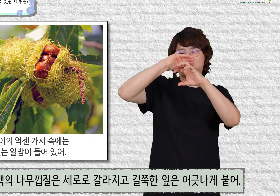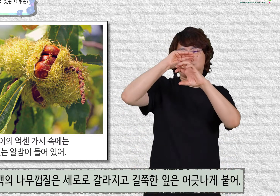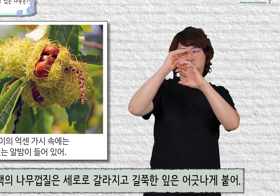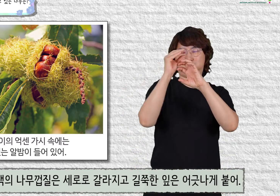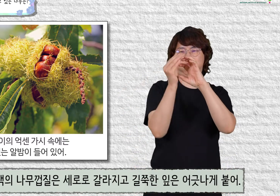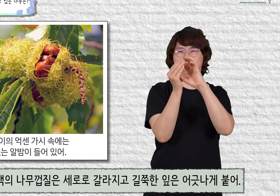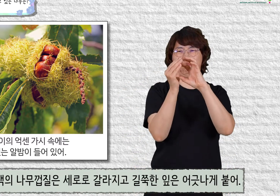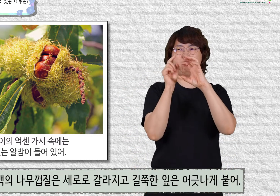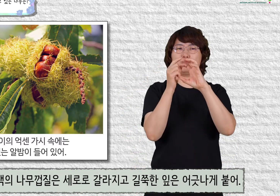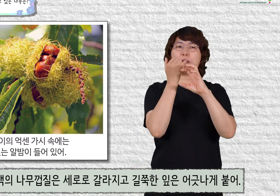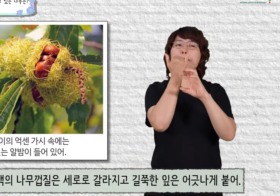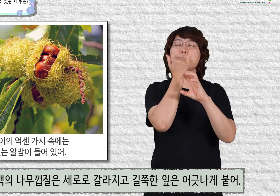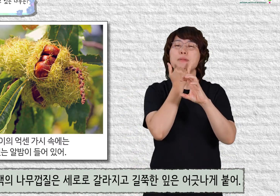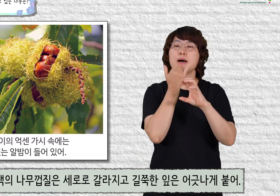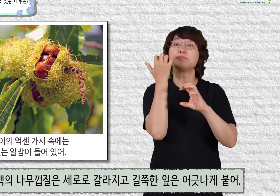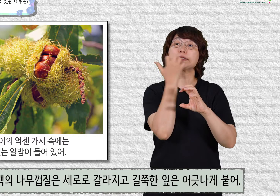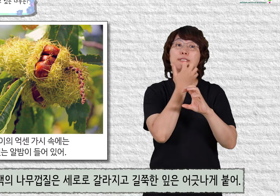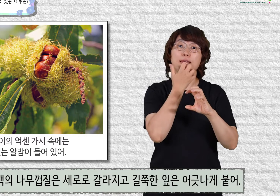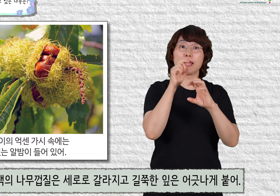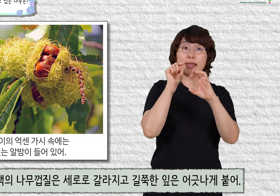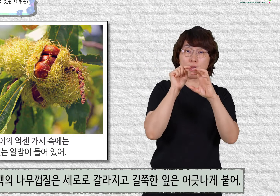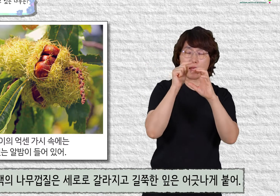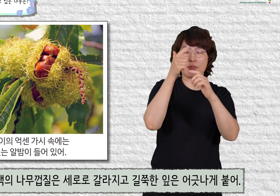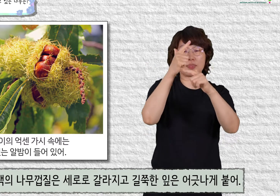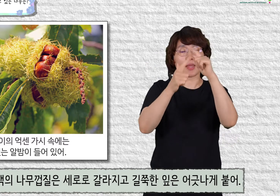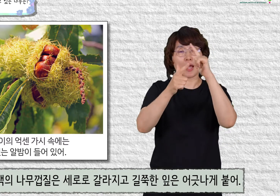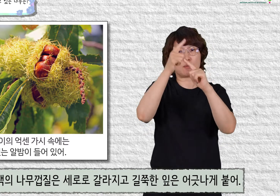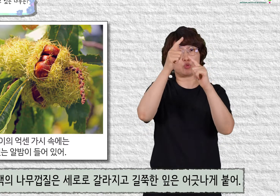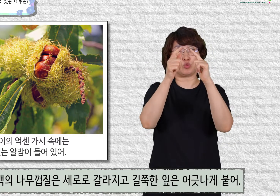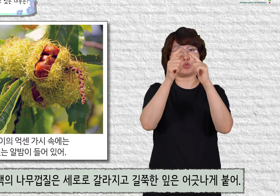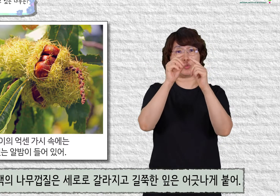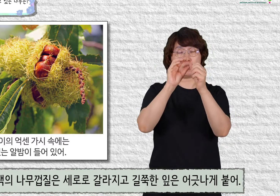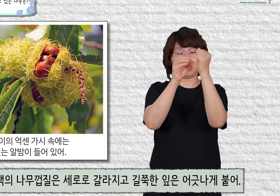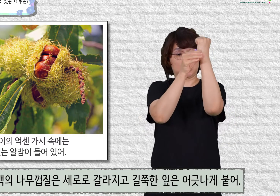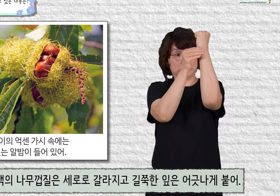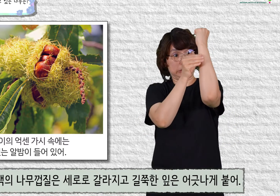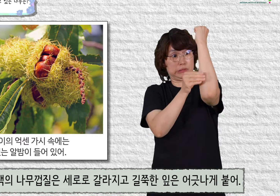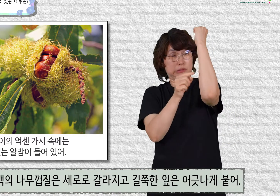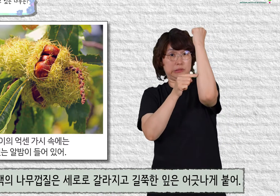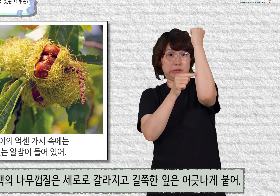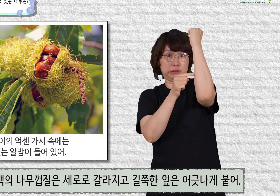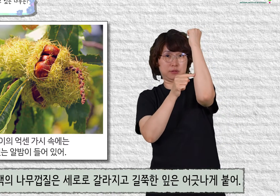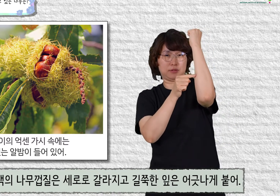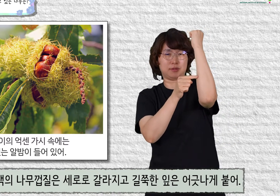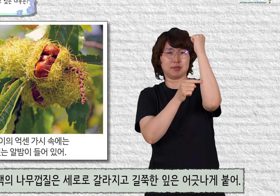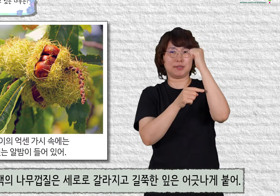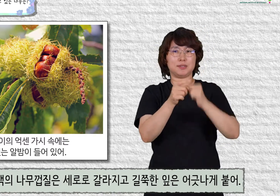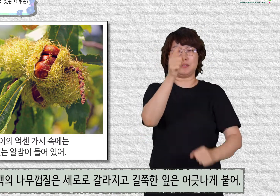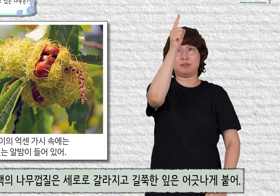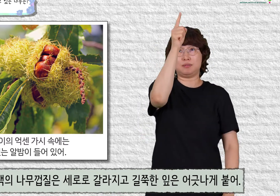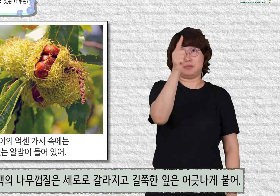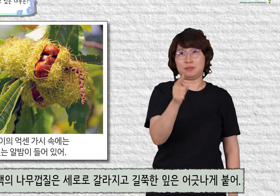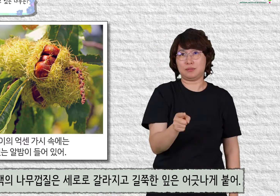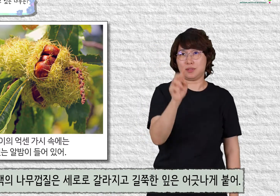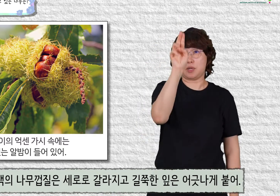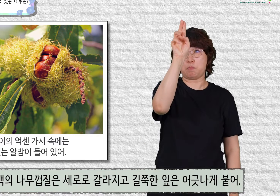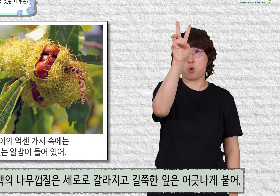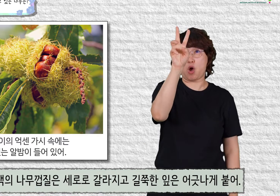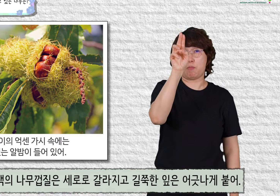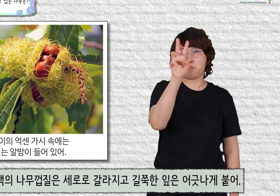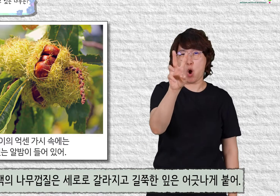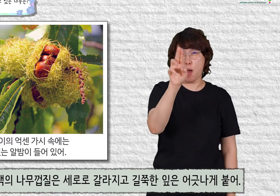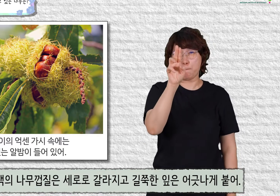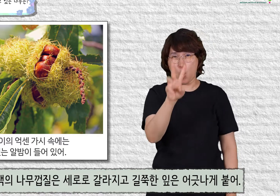두꺼운 밤색의 나무 껍질은 세로로 갈라지고, 길쭉한 잎은 어긋나게 붙어.